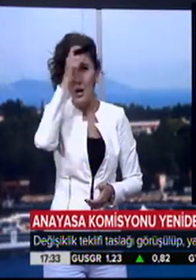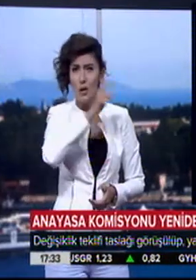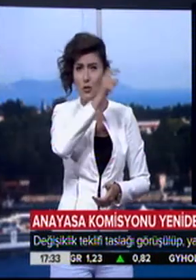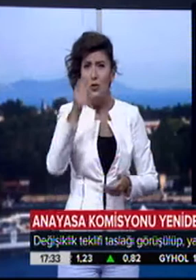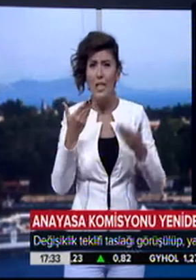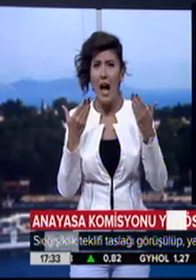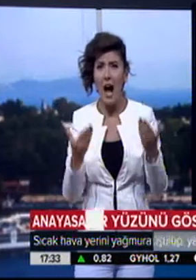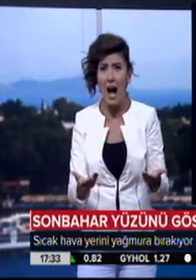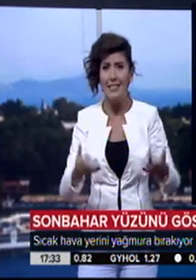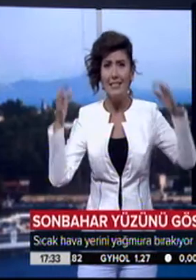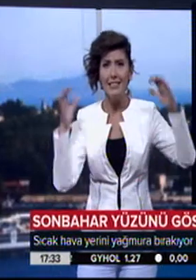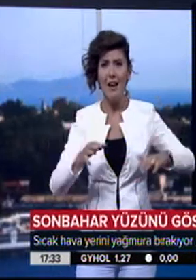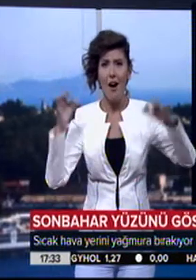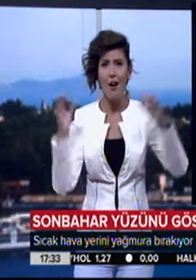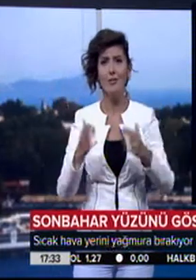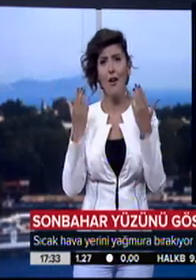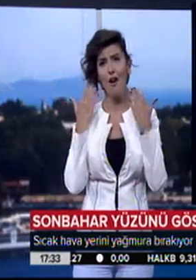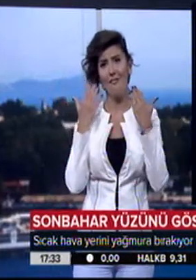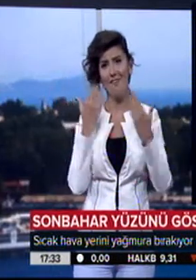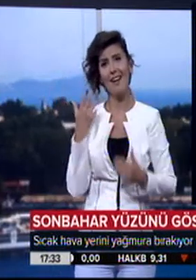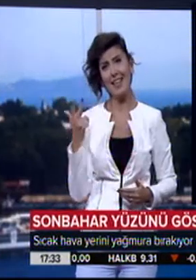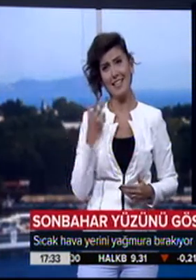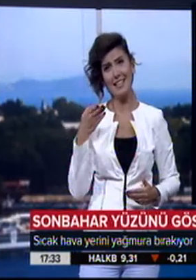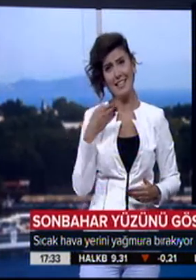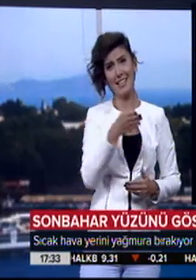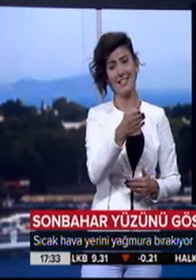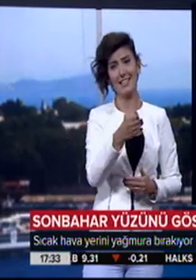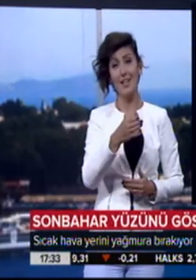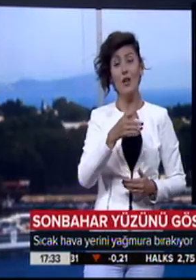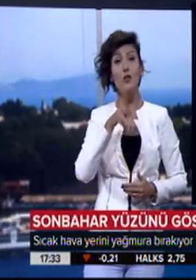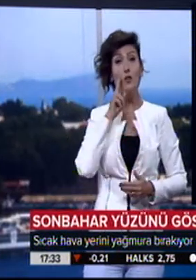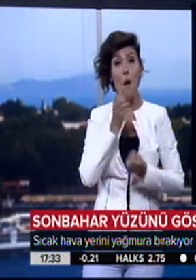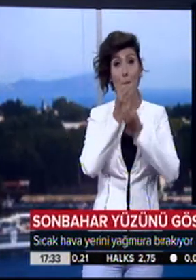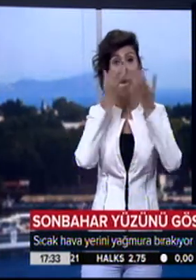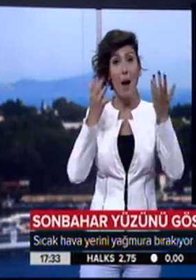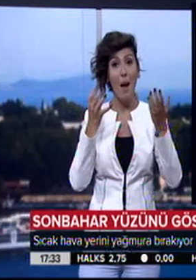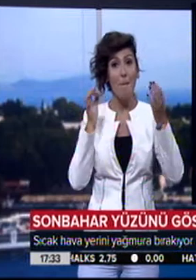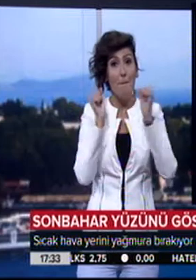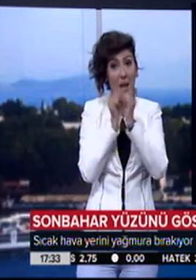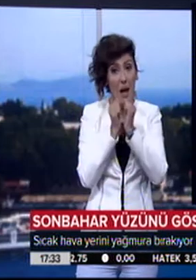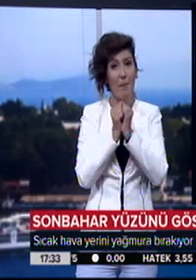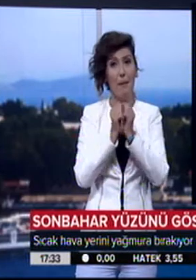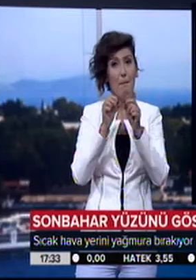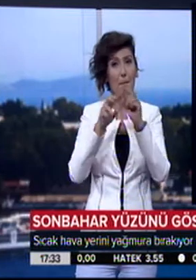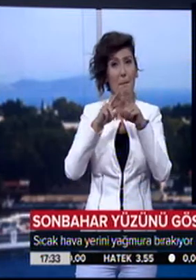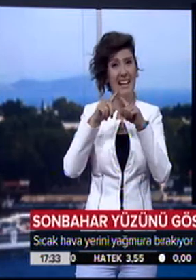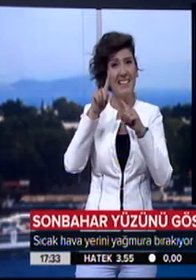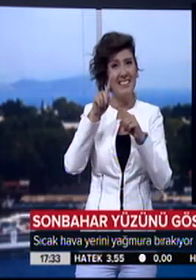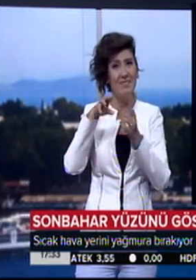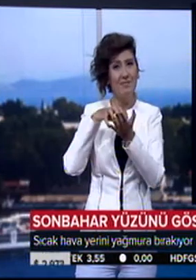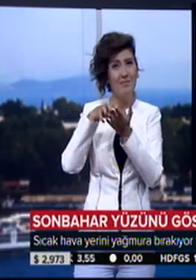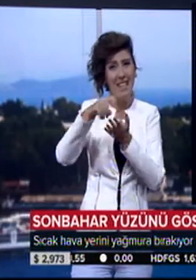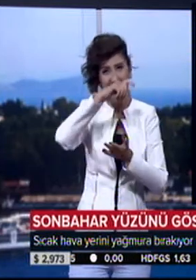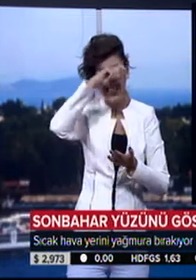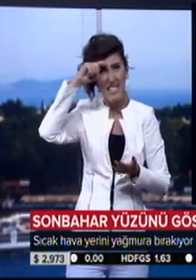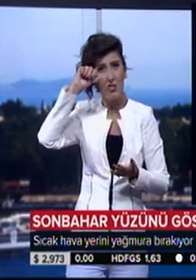Türkiye artık yağışlı havanın etkisinde. Sonbaharla birlikte özellikle yurdun batı kesimlerinde sıcaklık